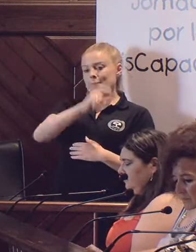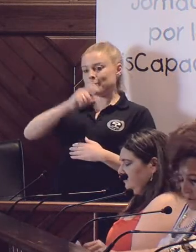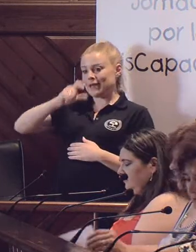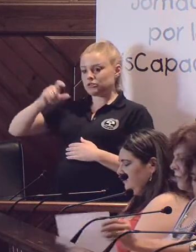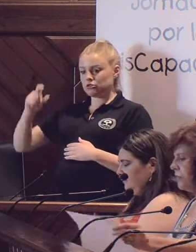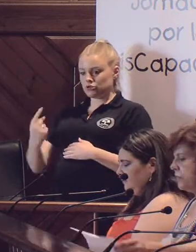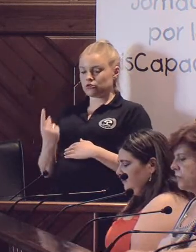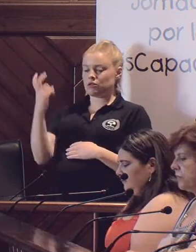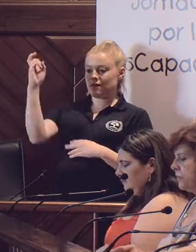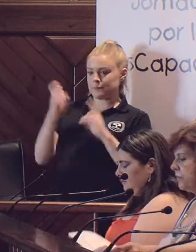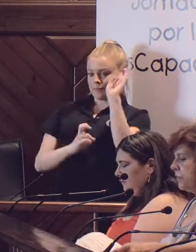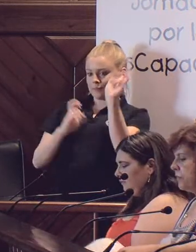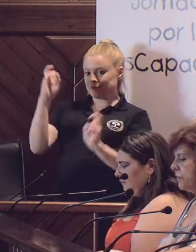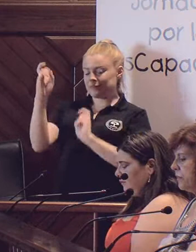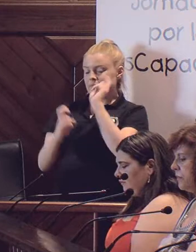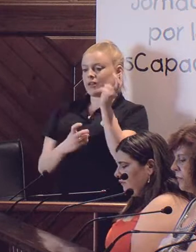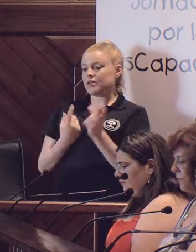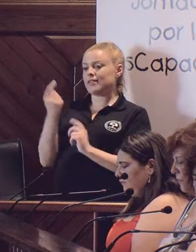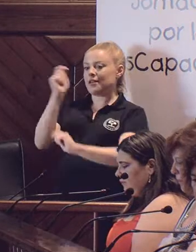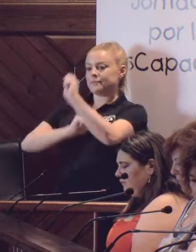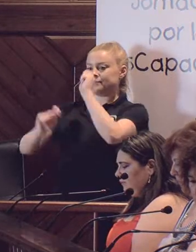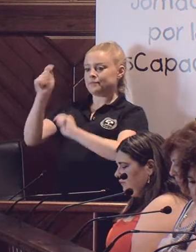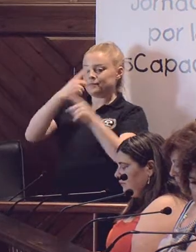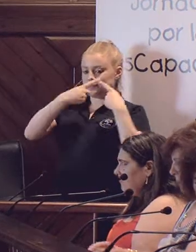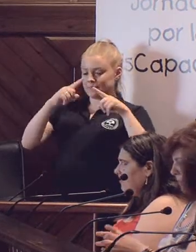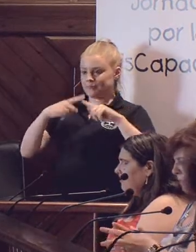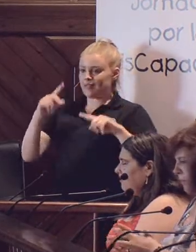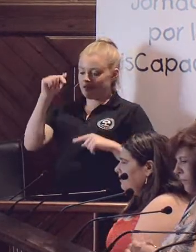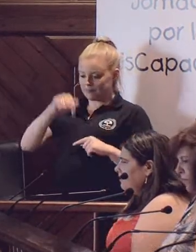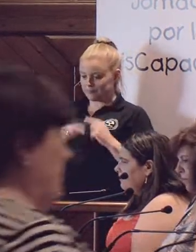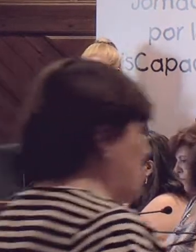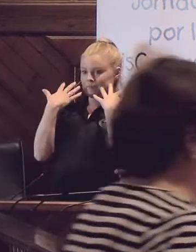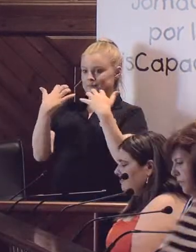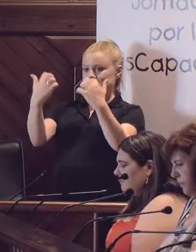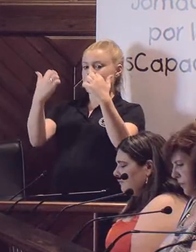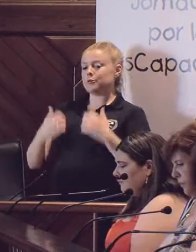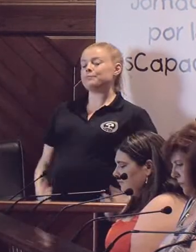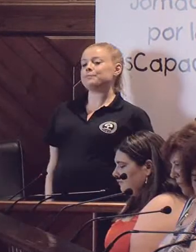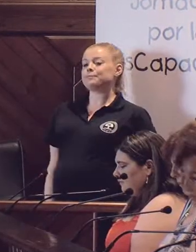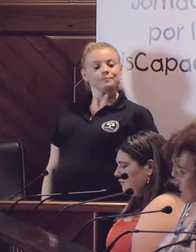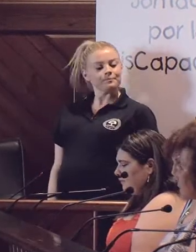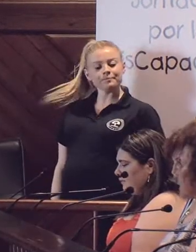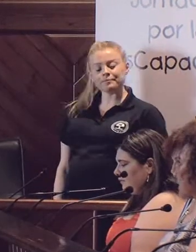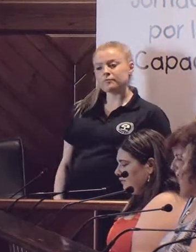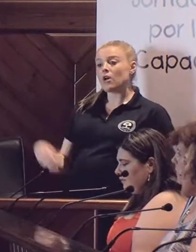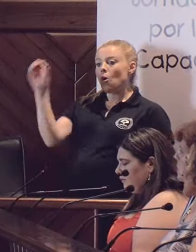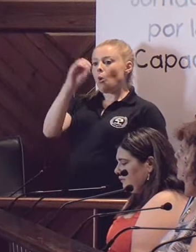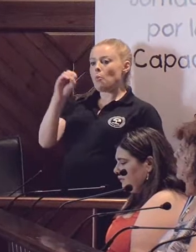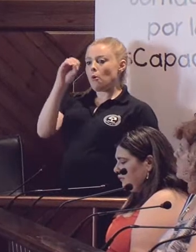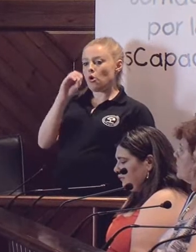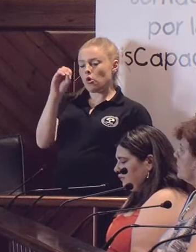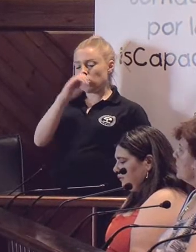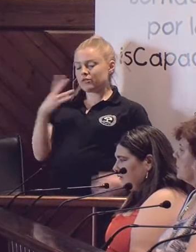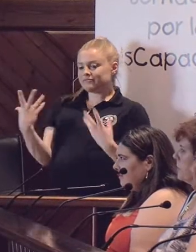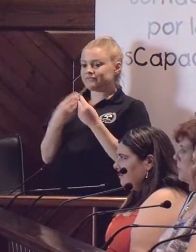vienen de las diferentes asociaciones a este pleno. Por parte de PRODE nos